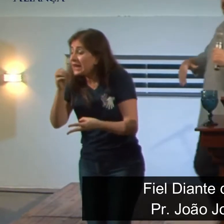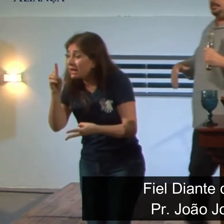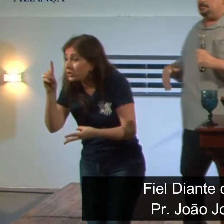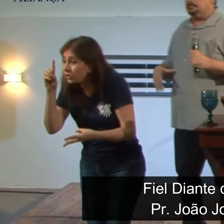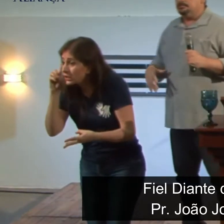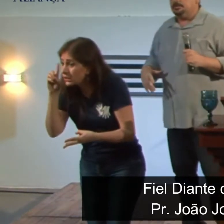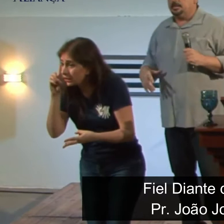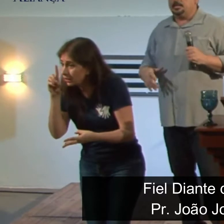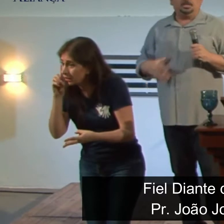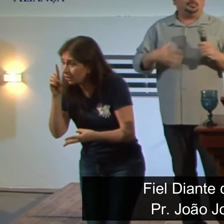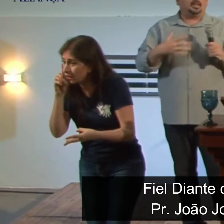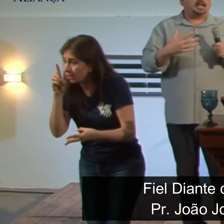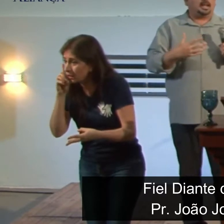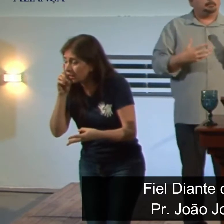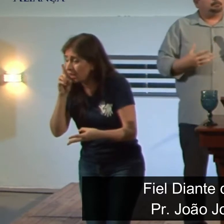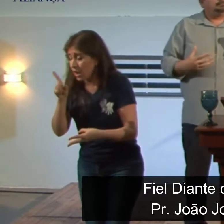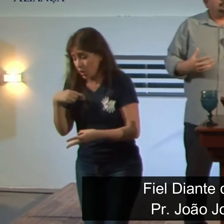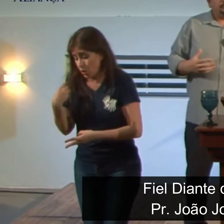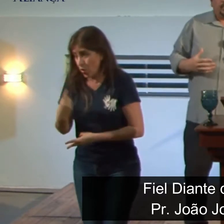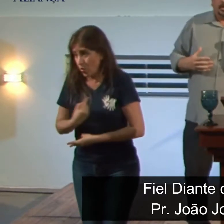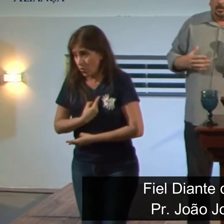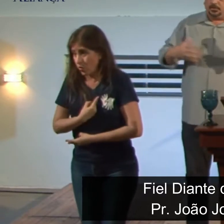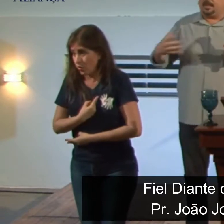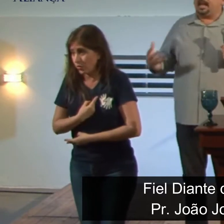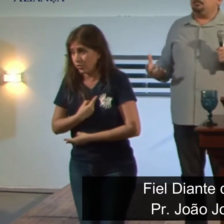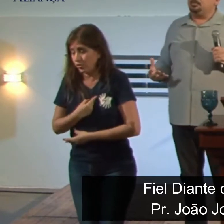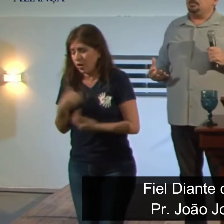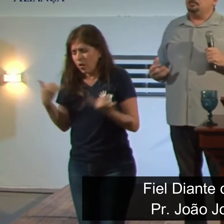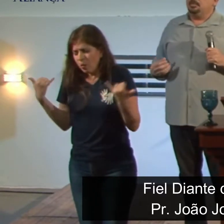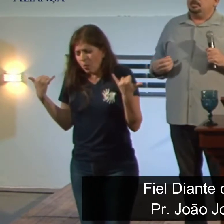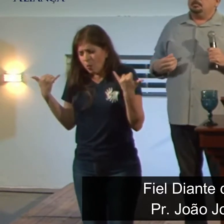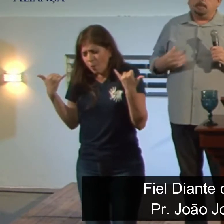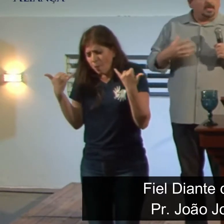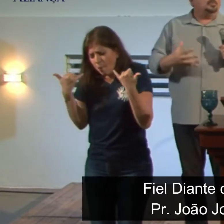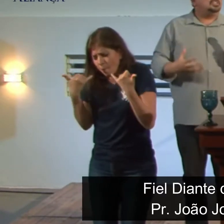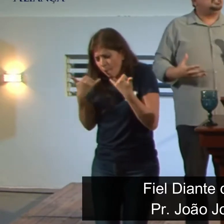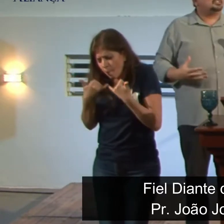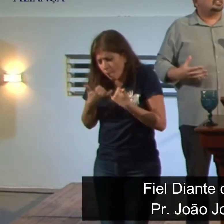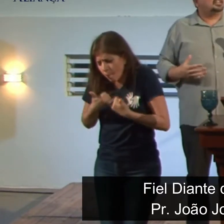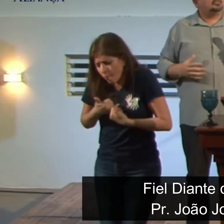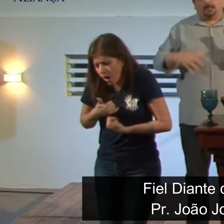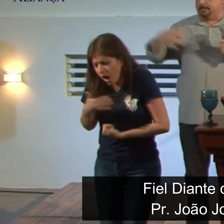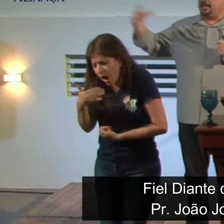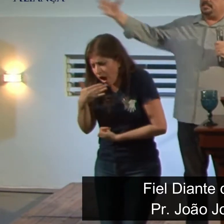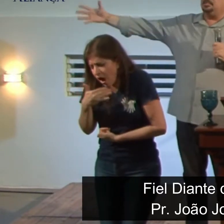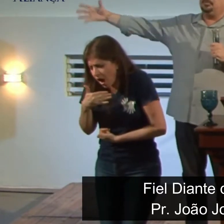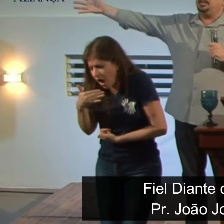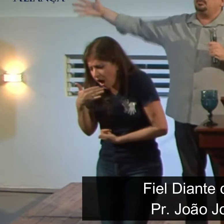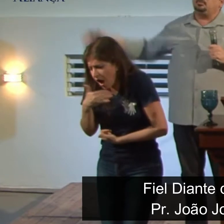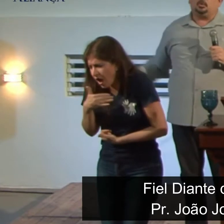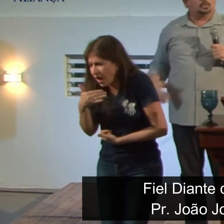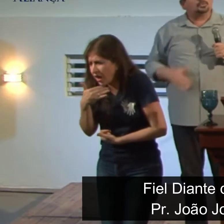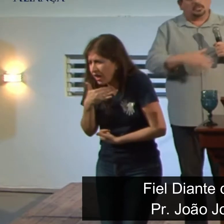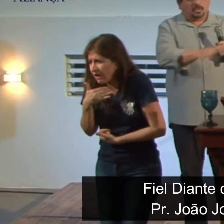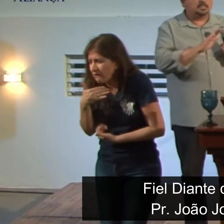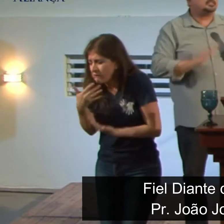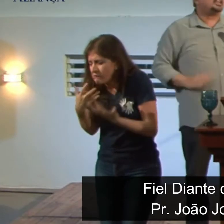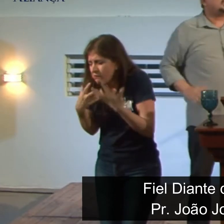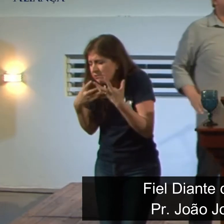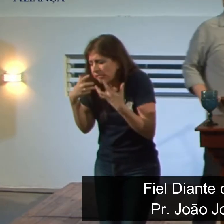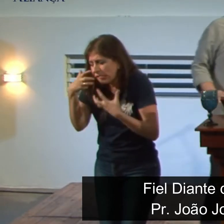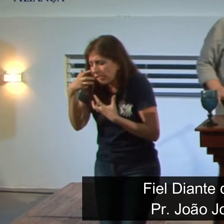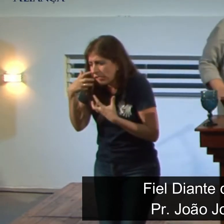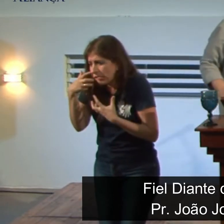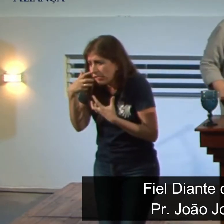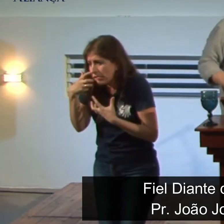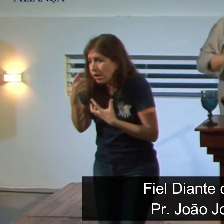dias a gente ficar, nós ficarmos bem ruins, com uma aparência diferente dos outros, a